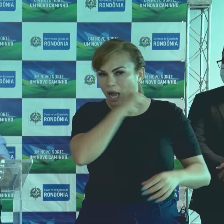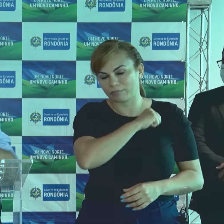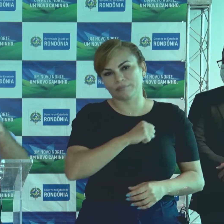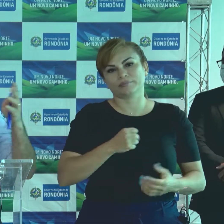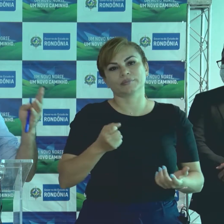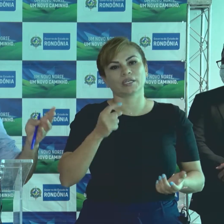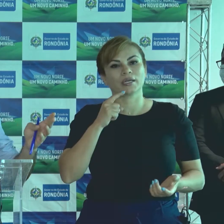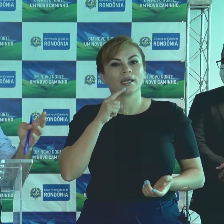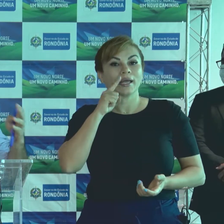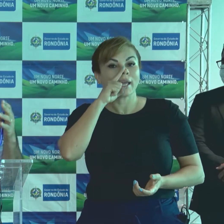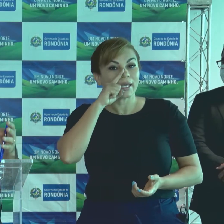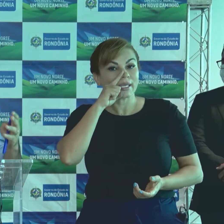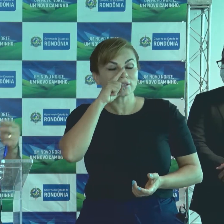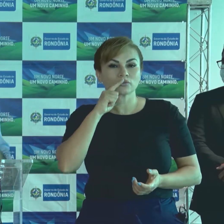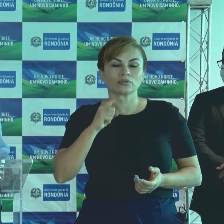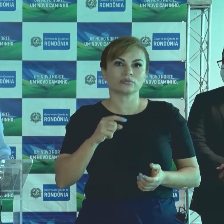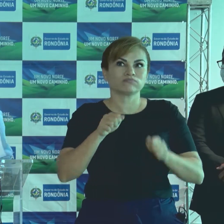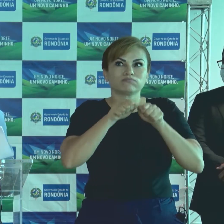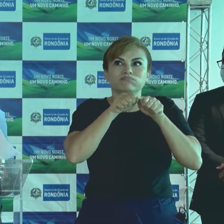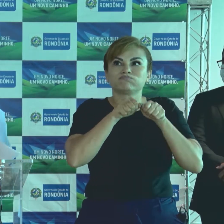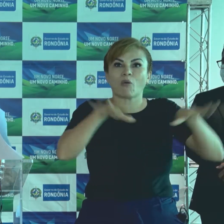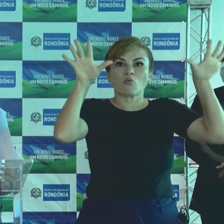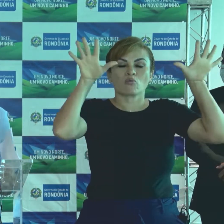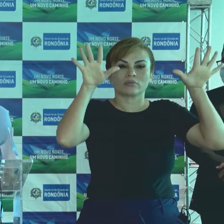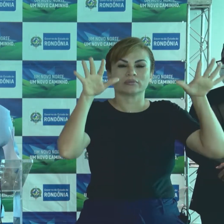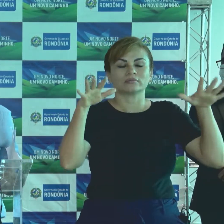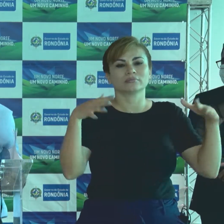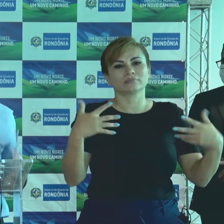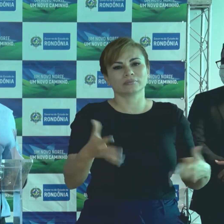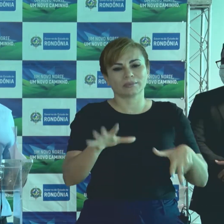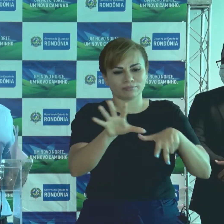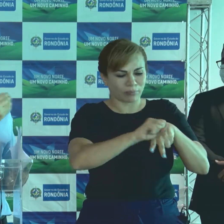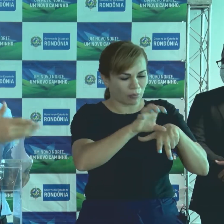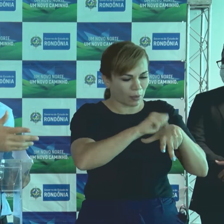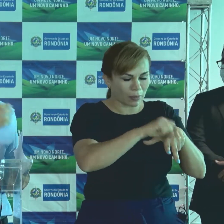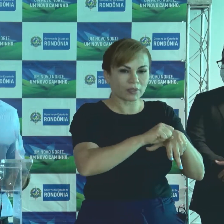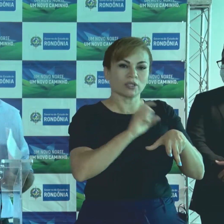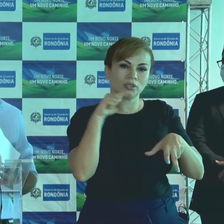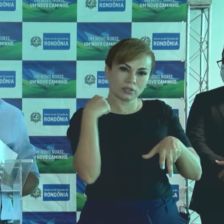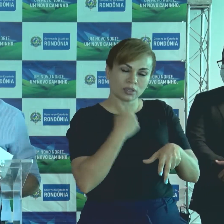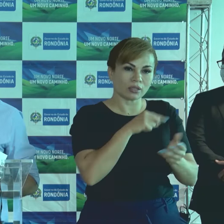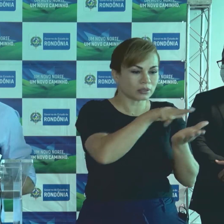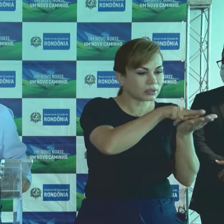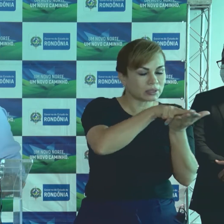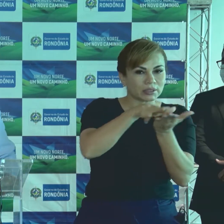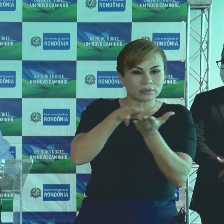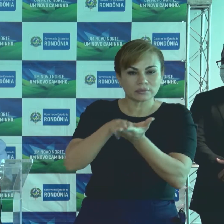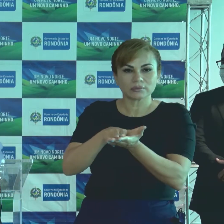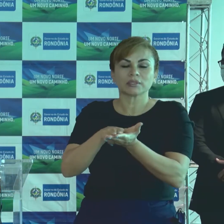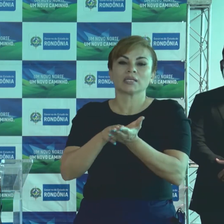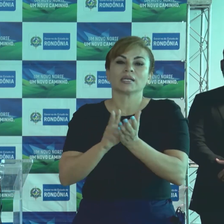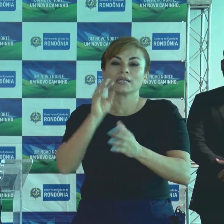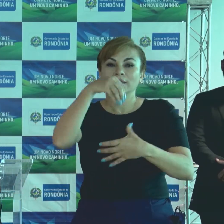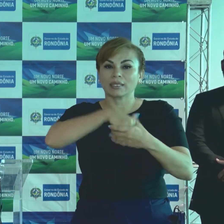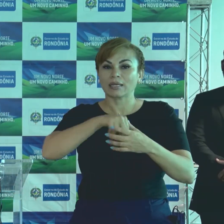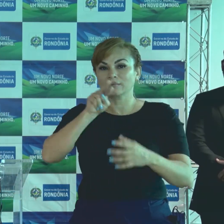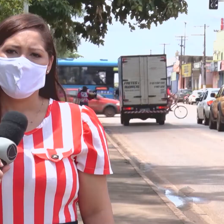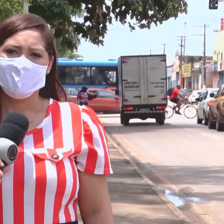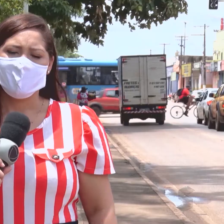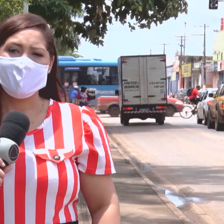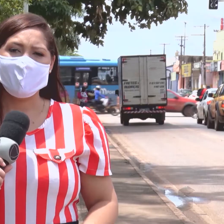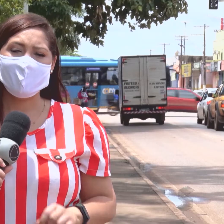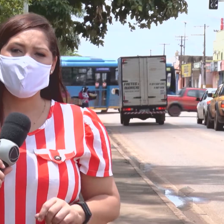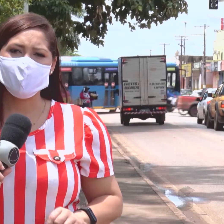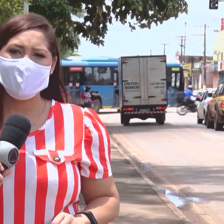e isso disseminar e daqui a pouco muitas pessoas contaminadas. Teremos muitas pessoas internadas, muitas pessoas nas UTIs e muitos